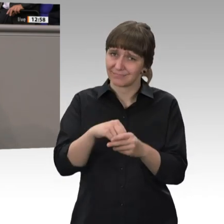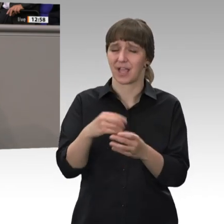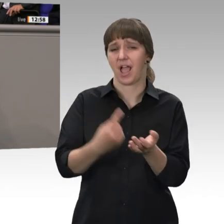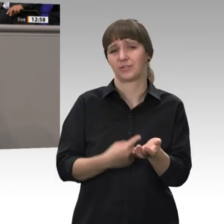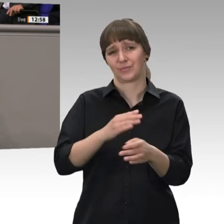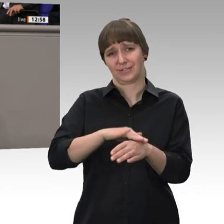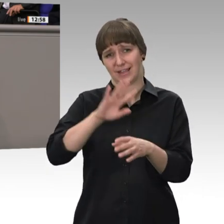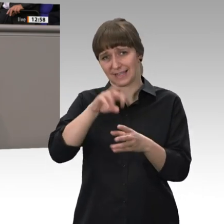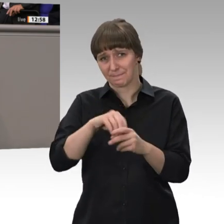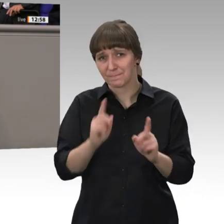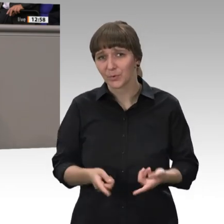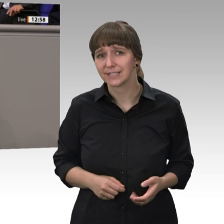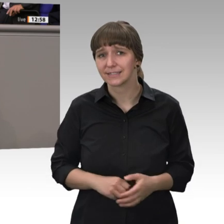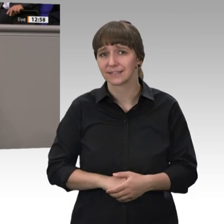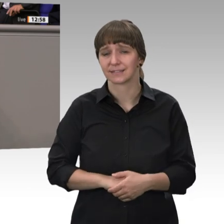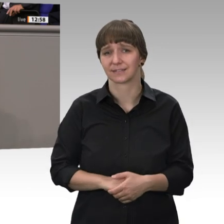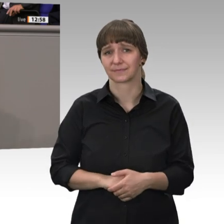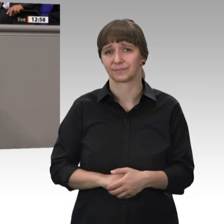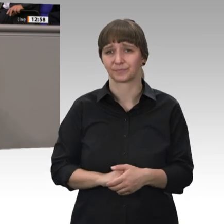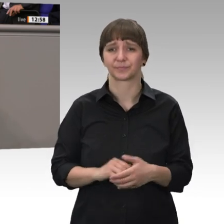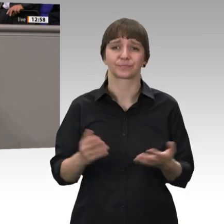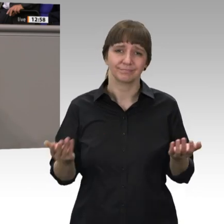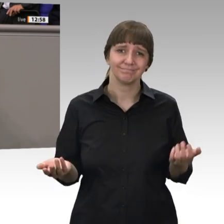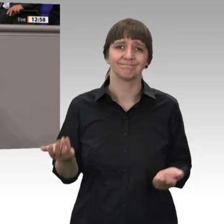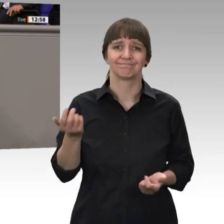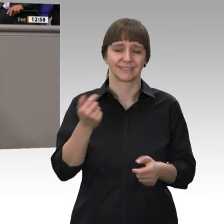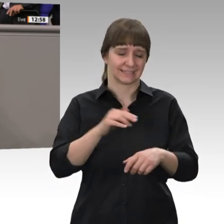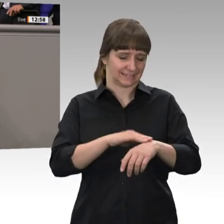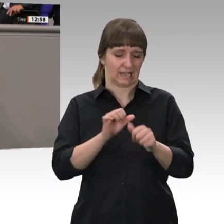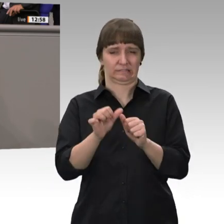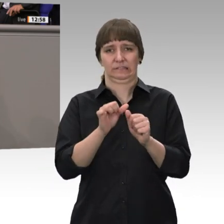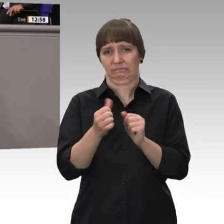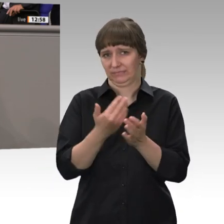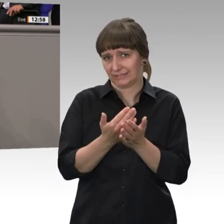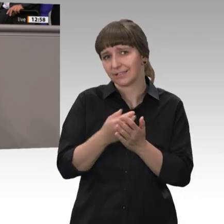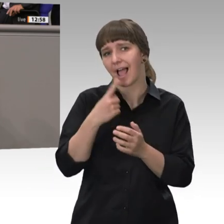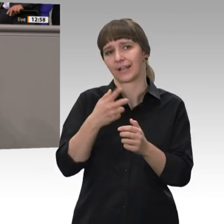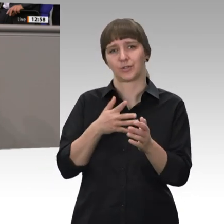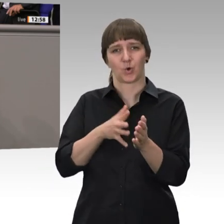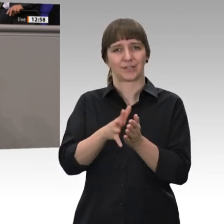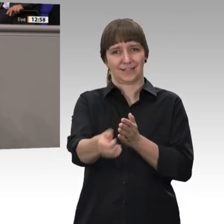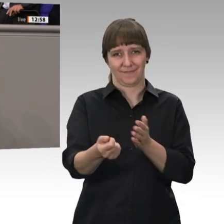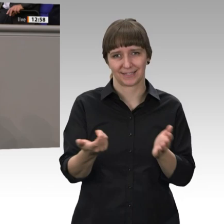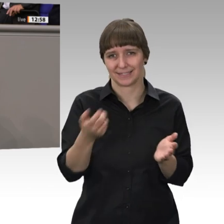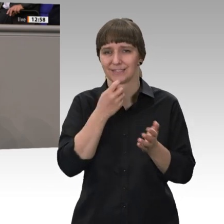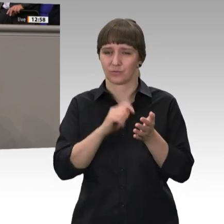Ich möchte leider nur noch knapp Zeit auf eine Konsequenz aber auch noch mal aus der Anhörung